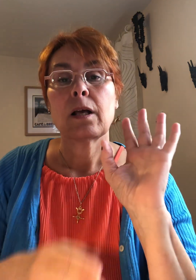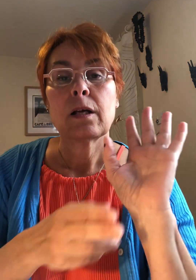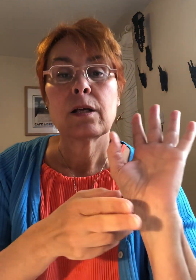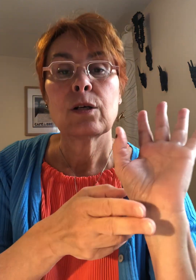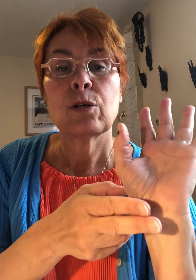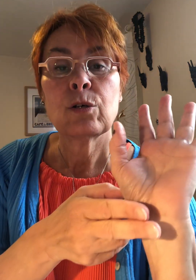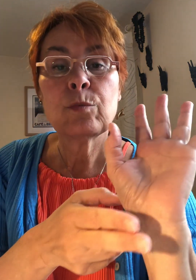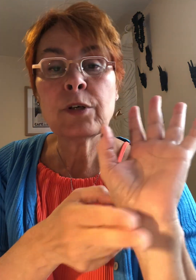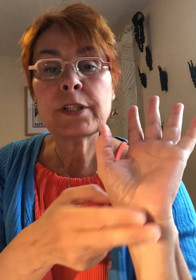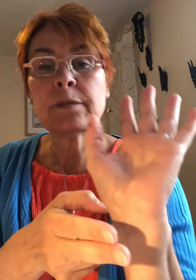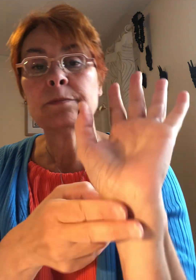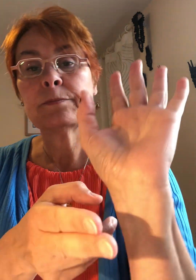le poignet